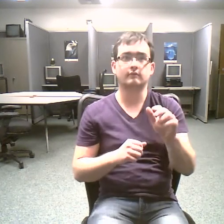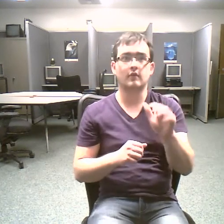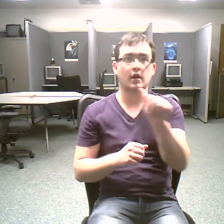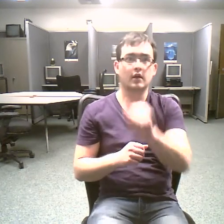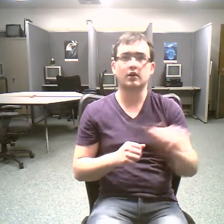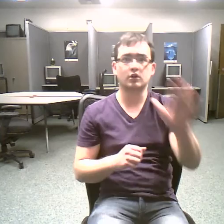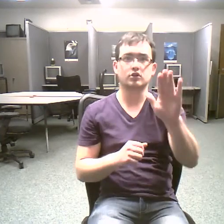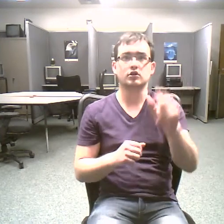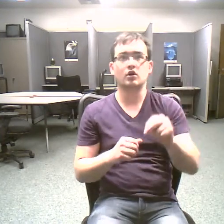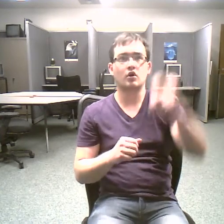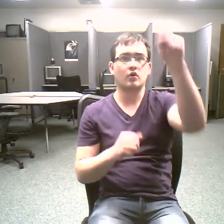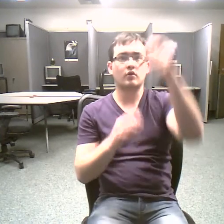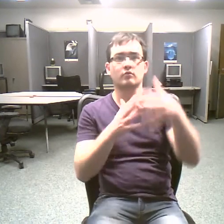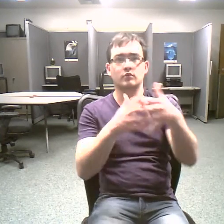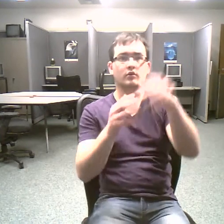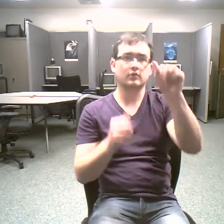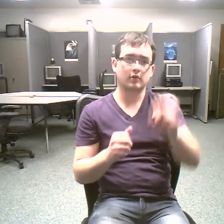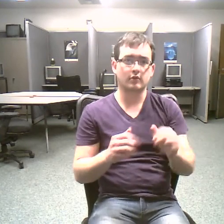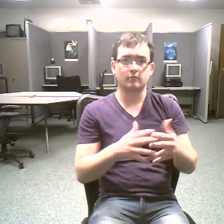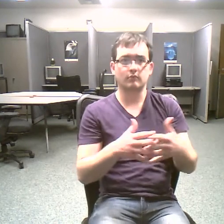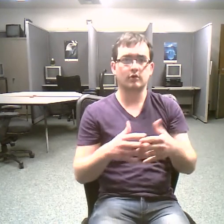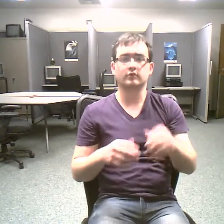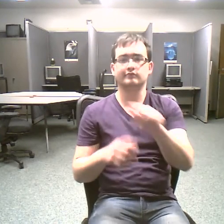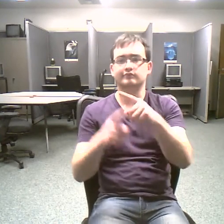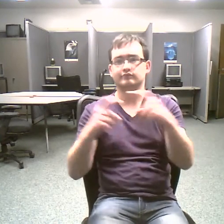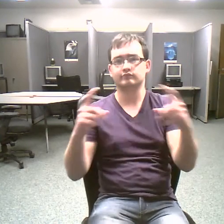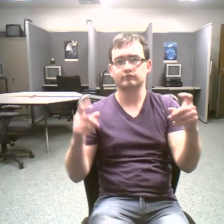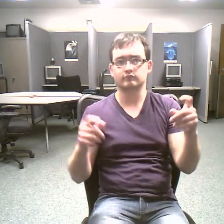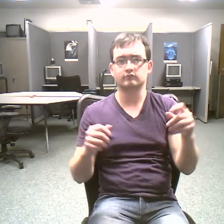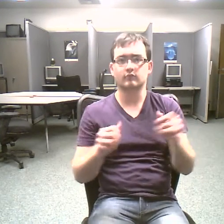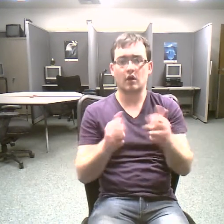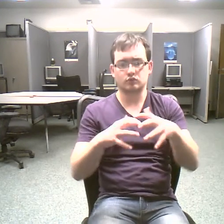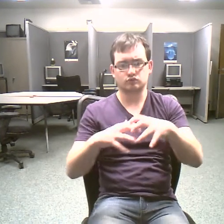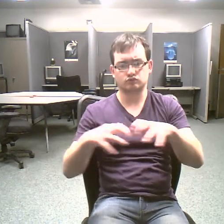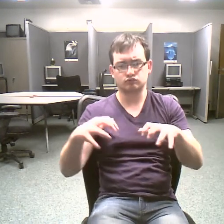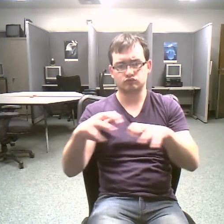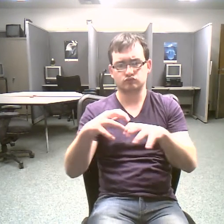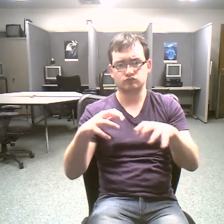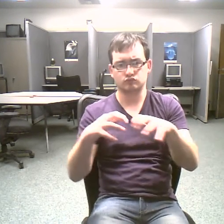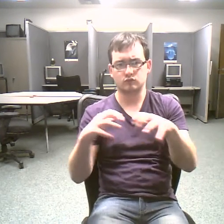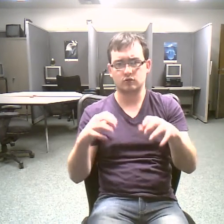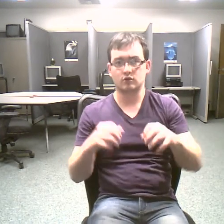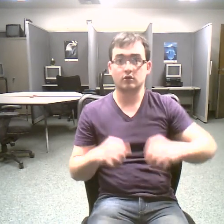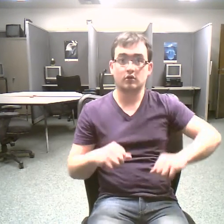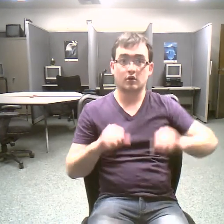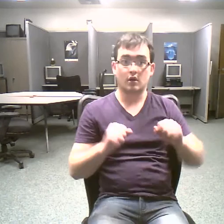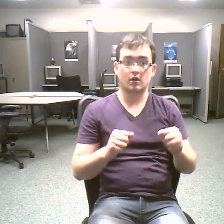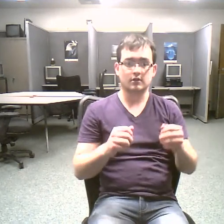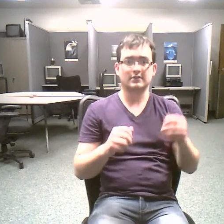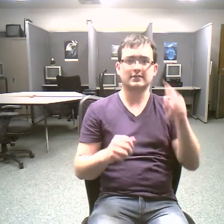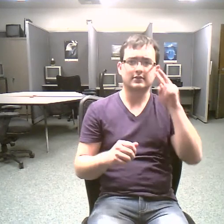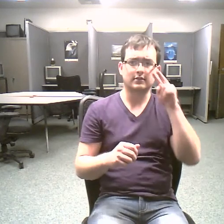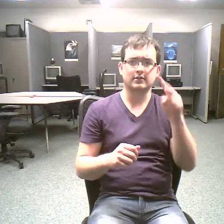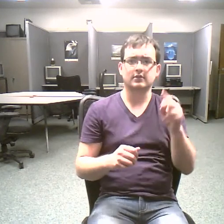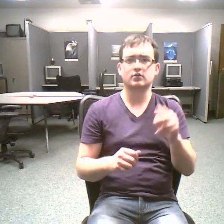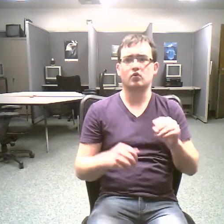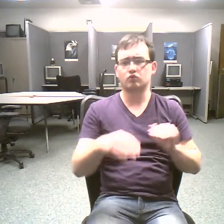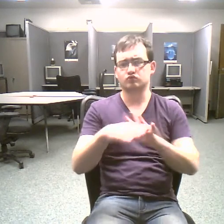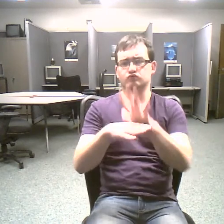and close you can learn how mountains rise up then are worn down by erosion how sediment